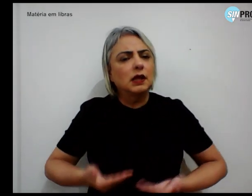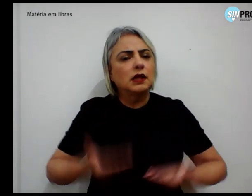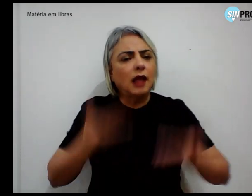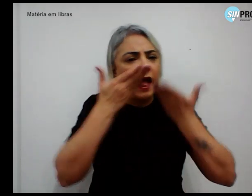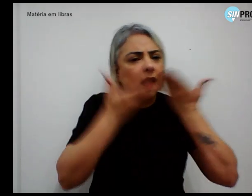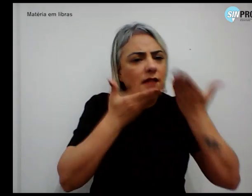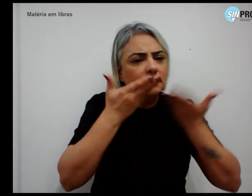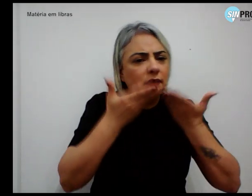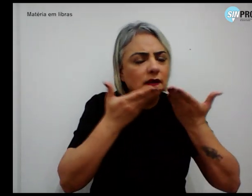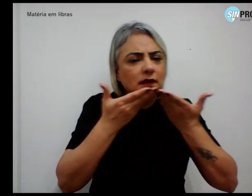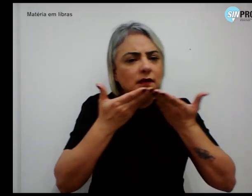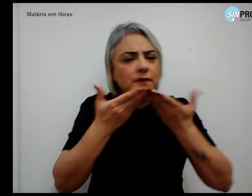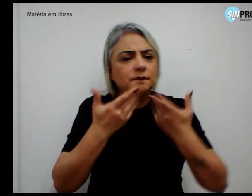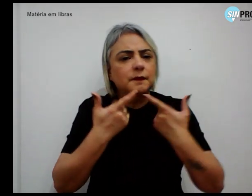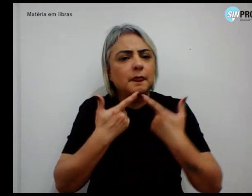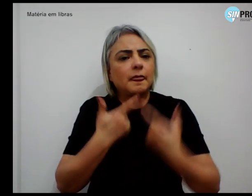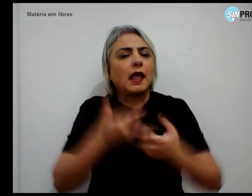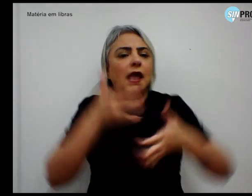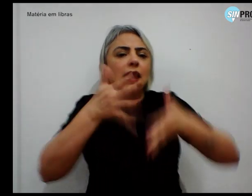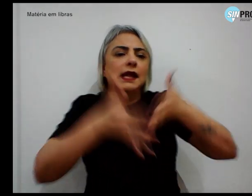na língua brasileira de sinais.